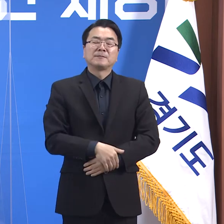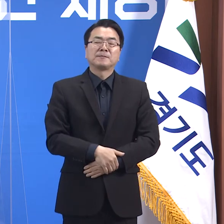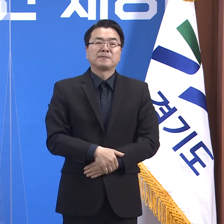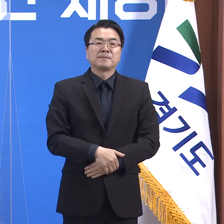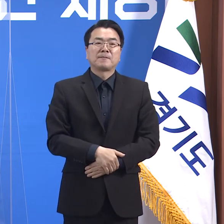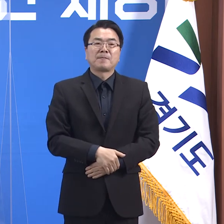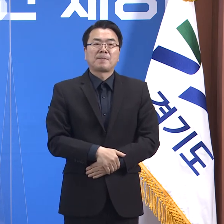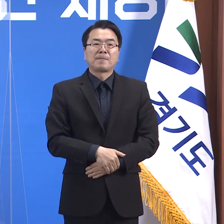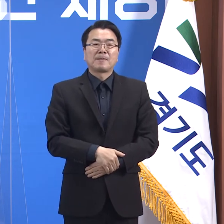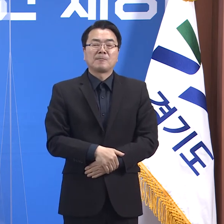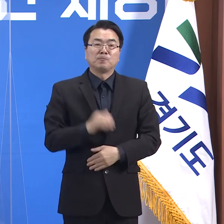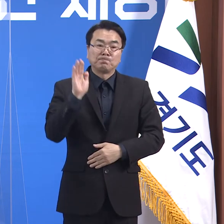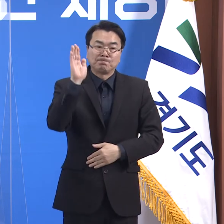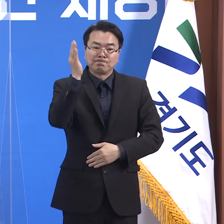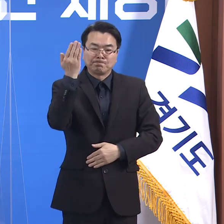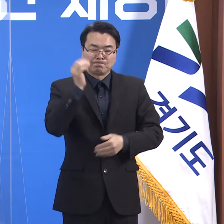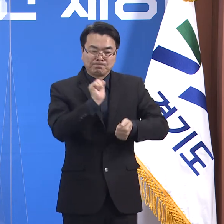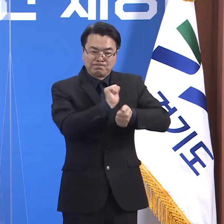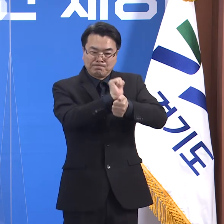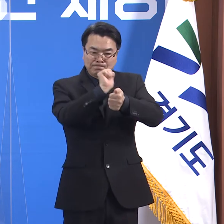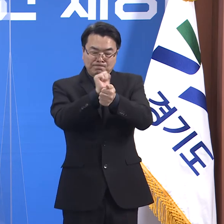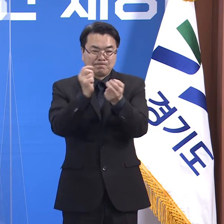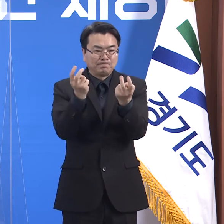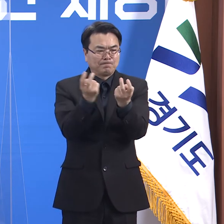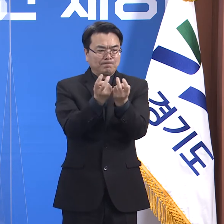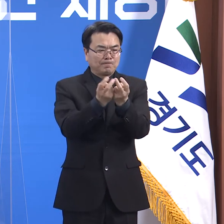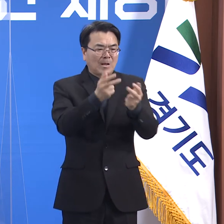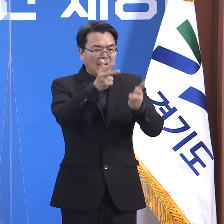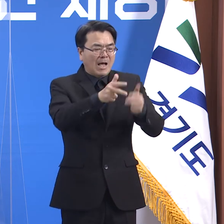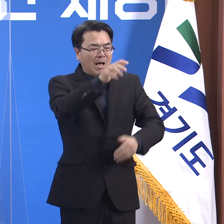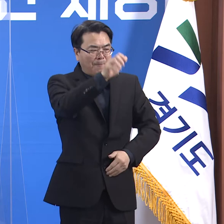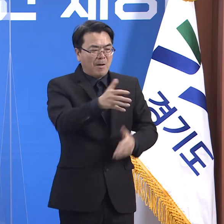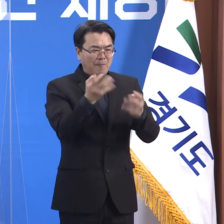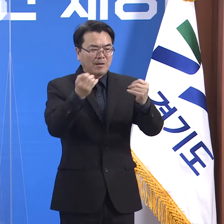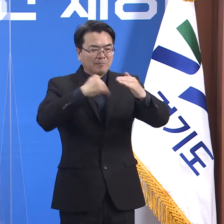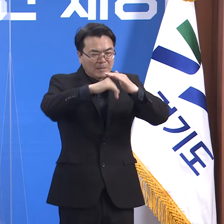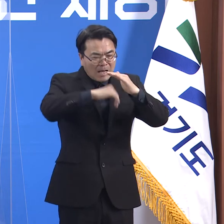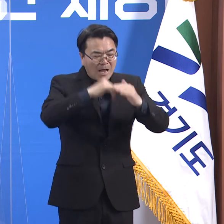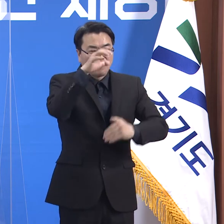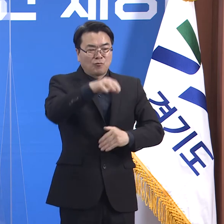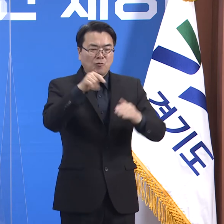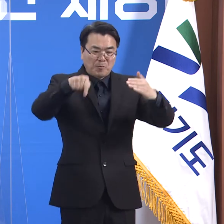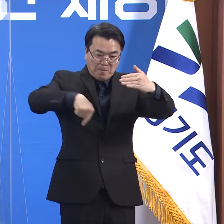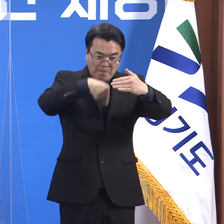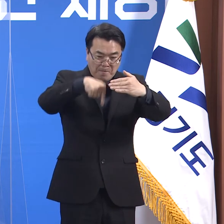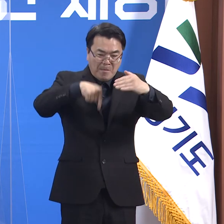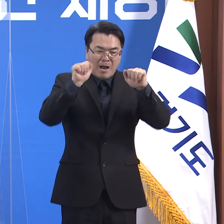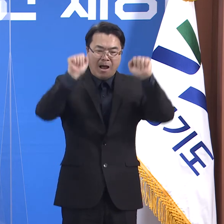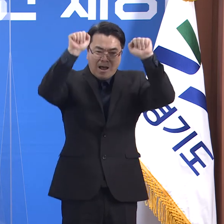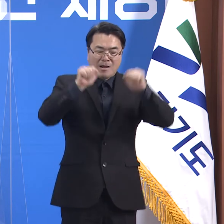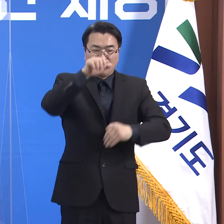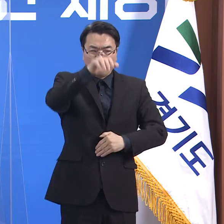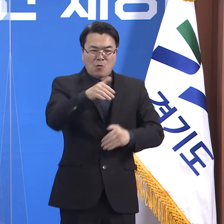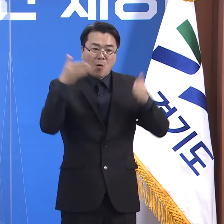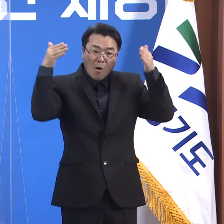최근 확진자들의 감염 경로가 사업장이나 다중이용시설, 실내체육시설 등에 집중되었습니다.